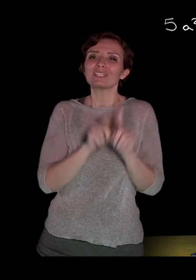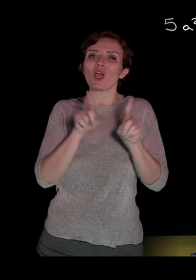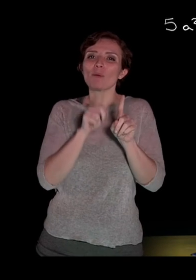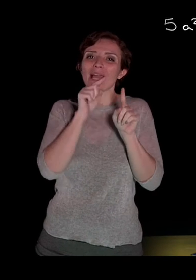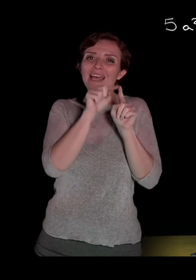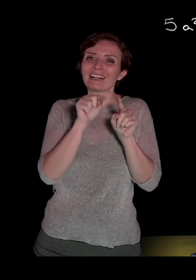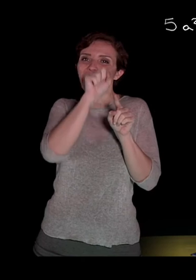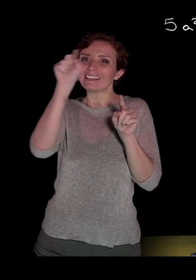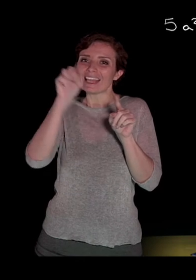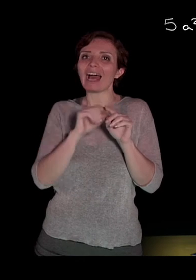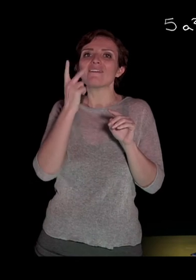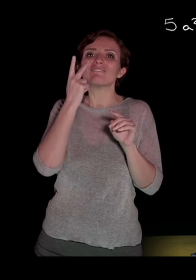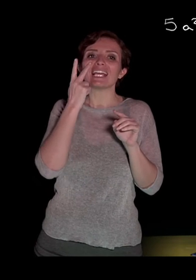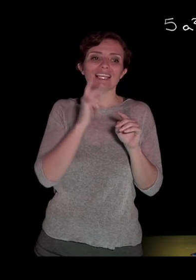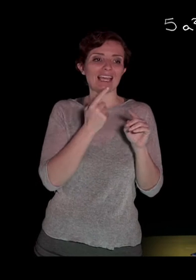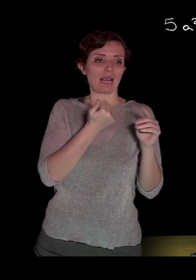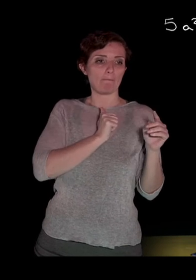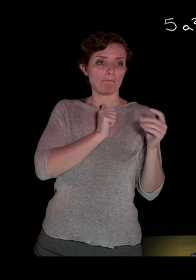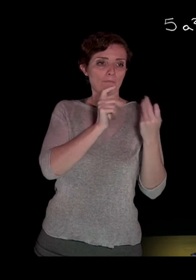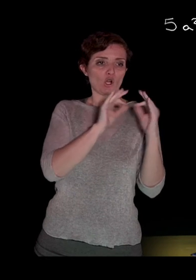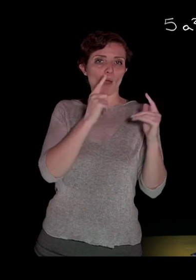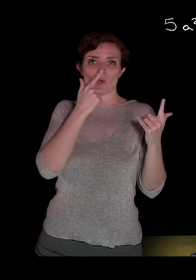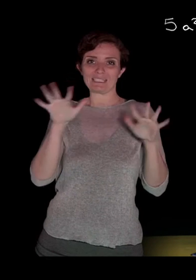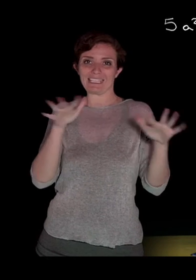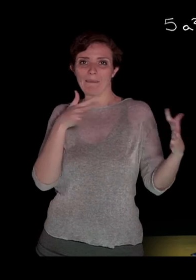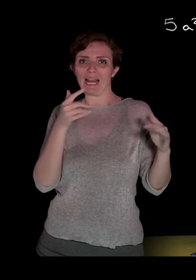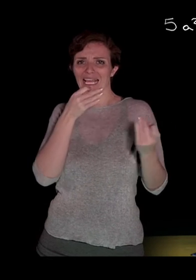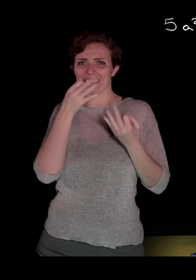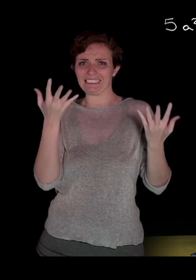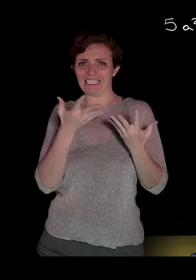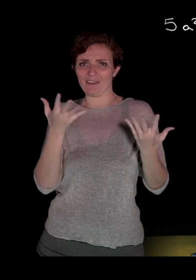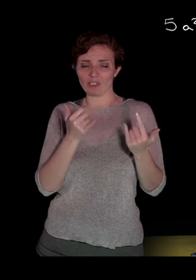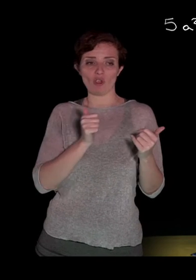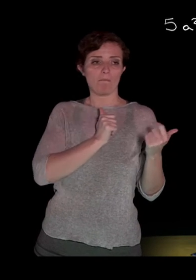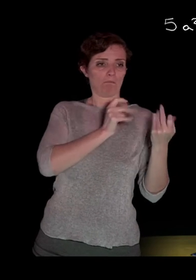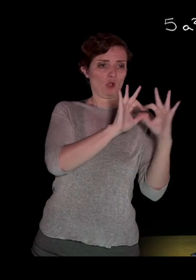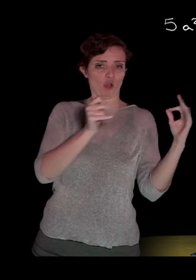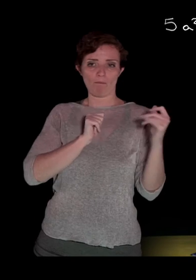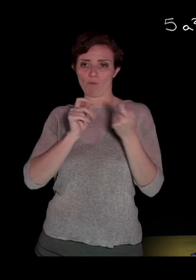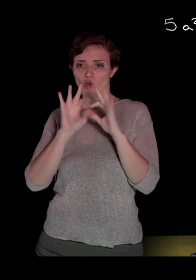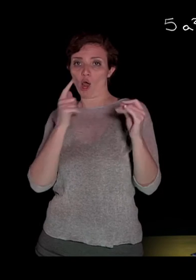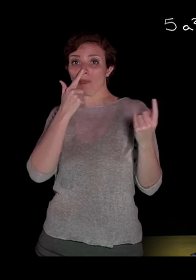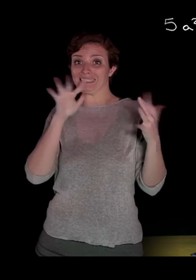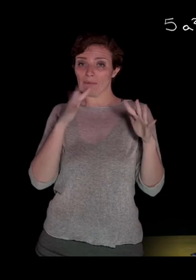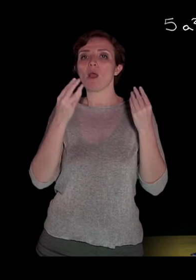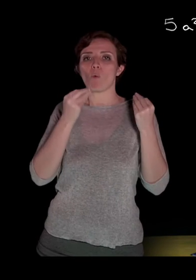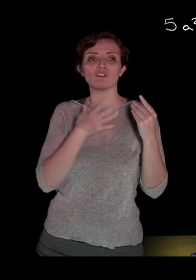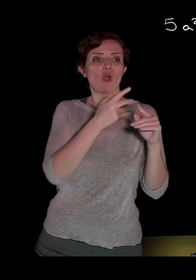dire monomio simile. E allora, come anche abbiamo visto per i radicali, i monomi sono detti simili se hanno la stessa parte letterale, quindi, evidentemente,